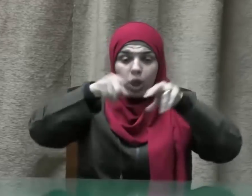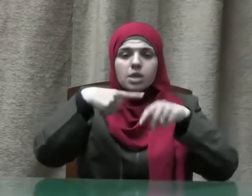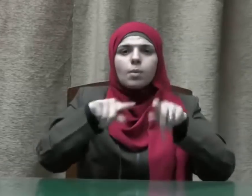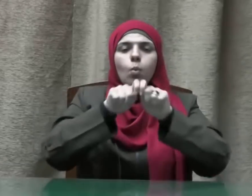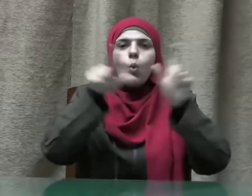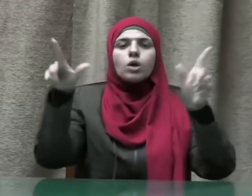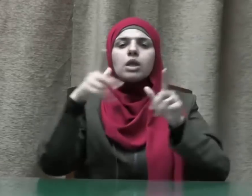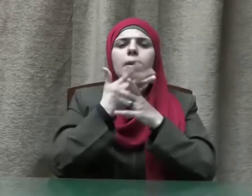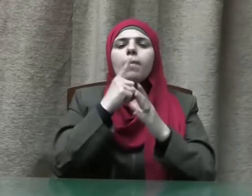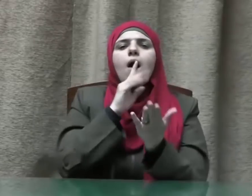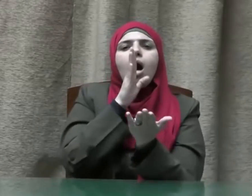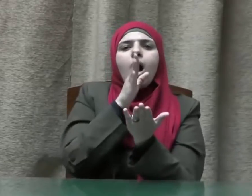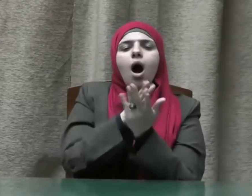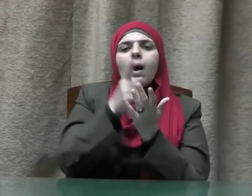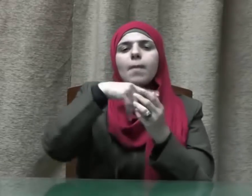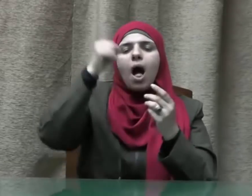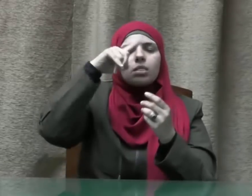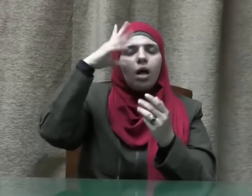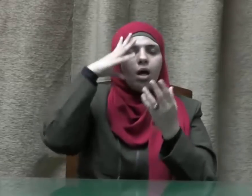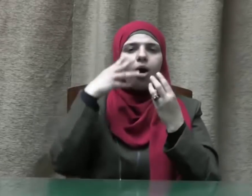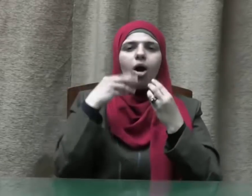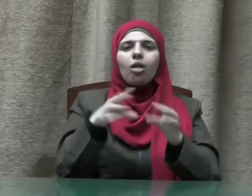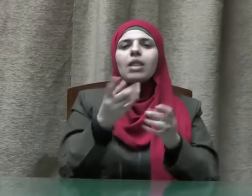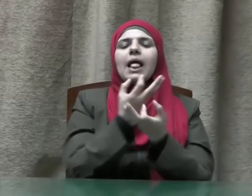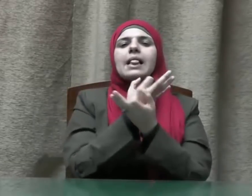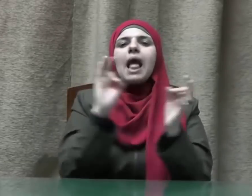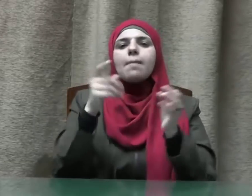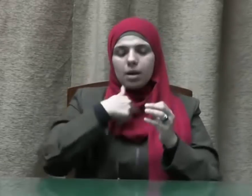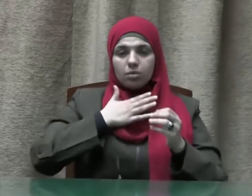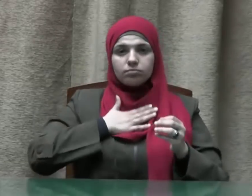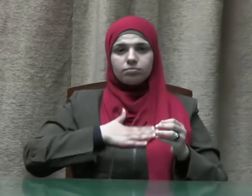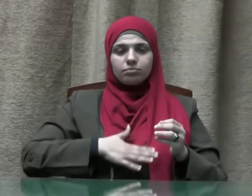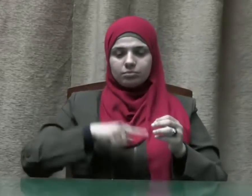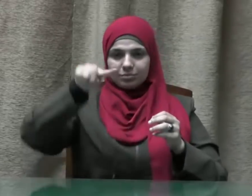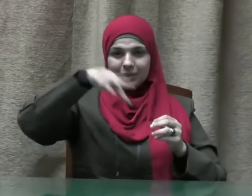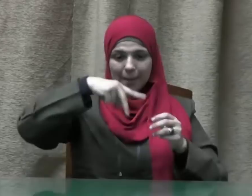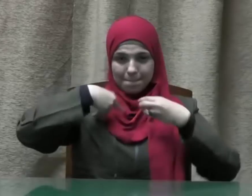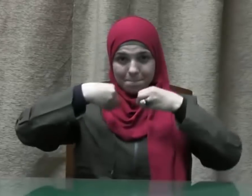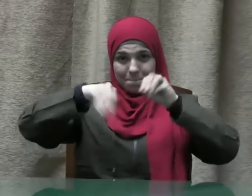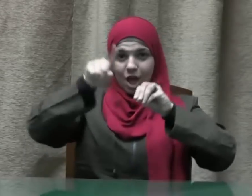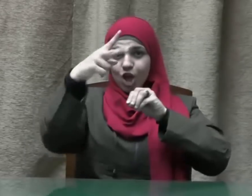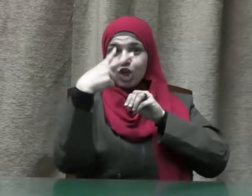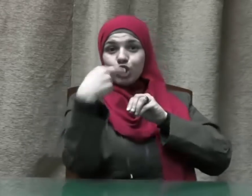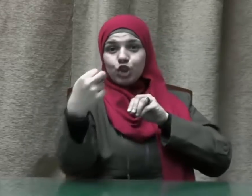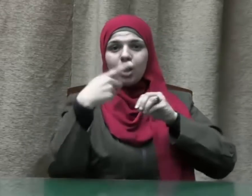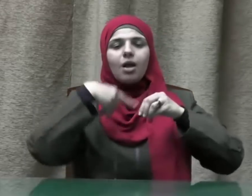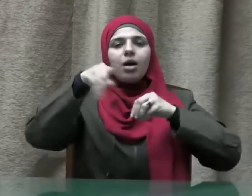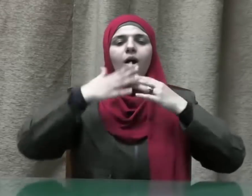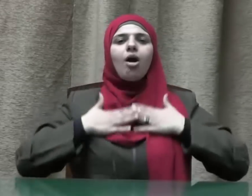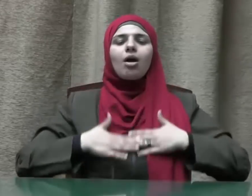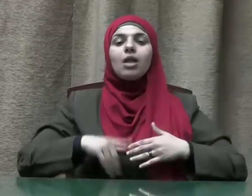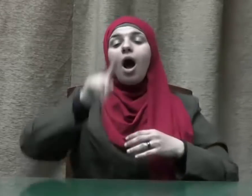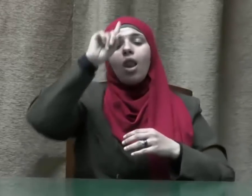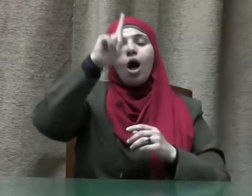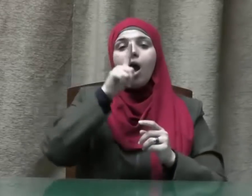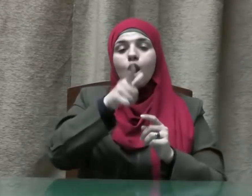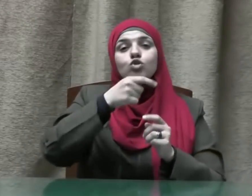يتحقق الرضى التام بين الطرفين يقول سبحانه إلا أن